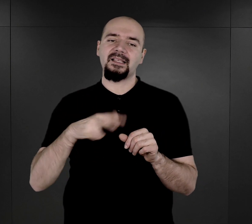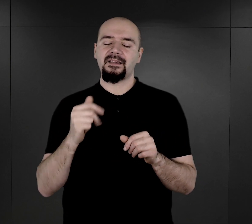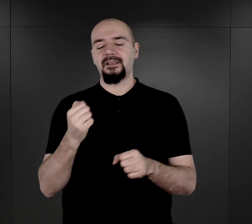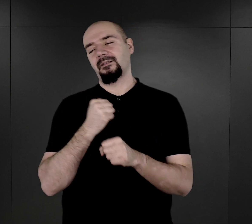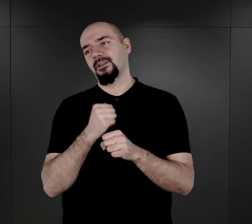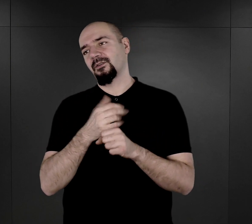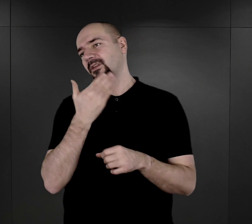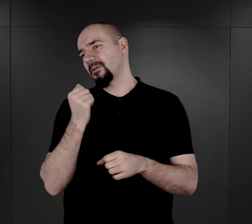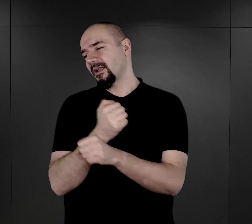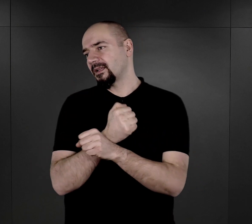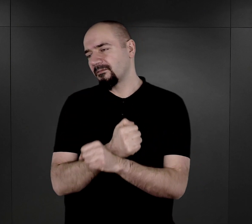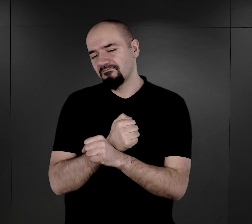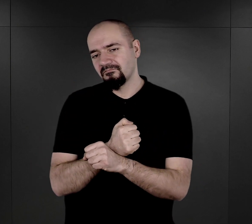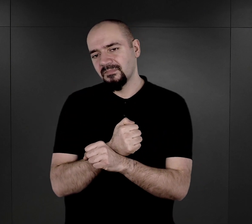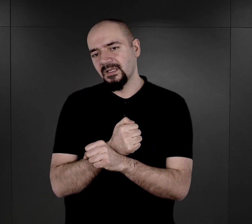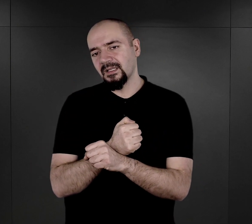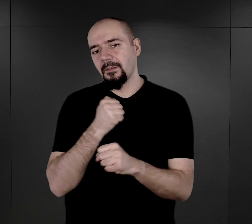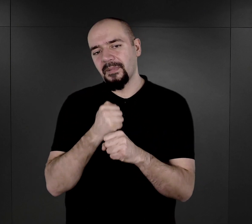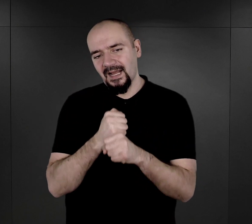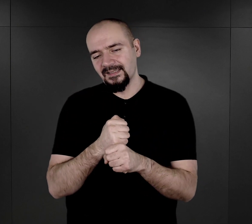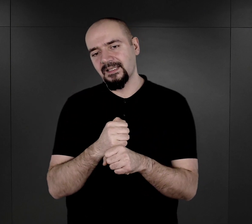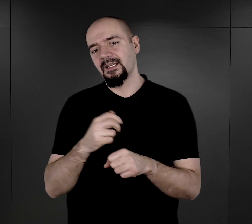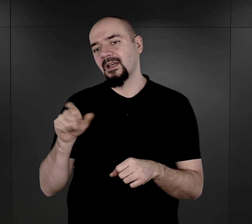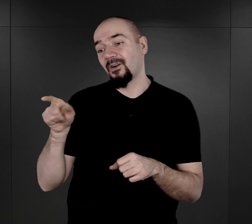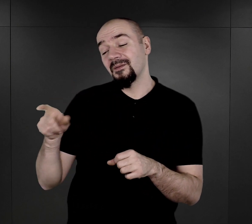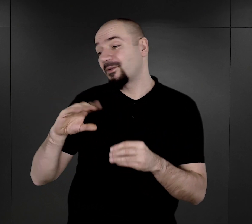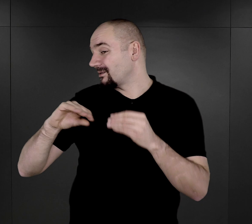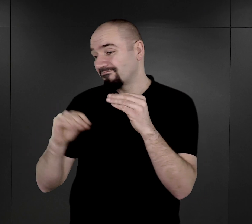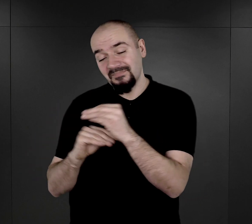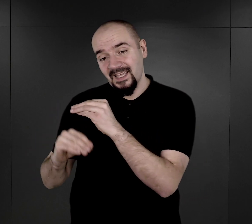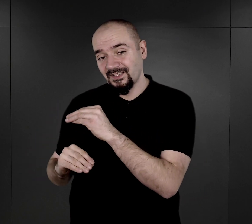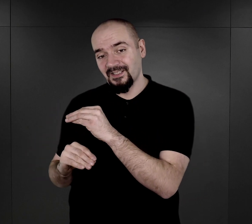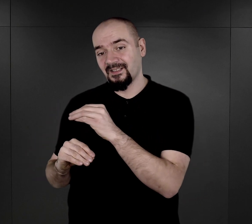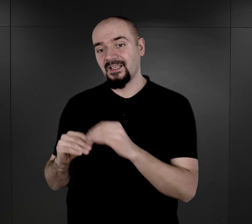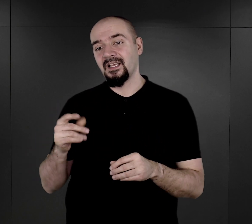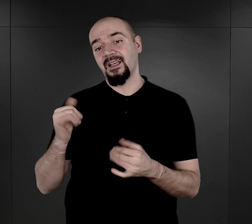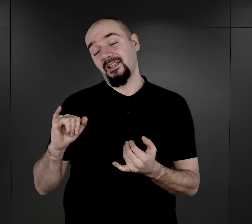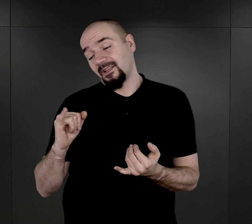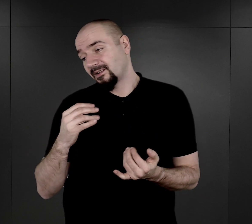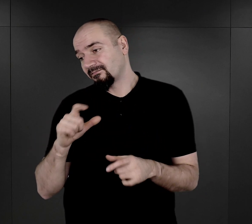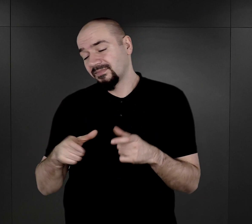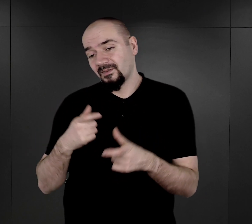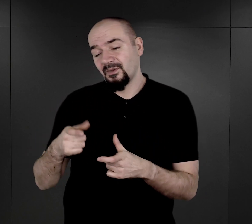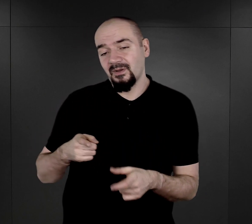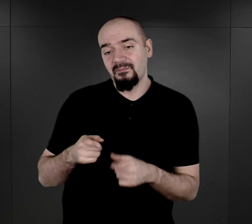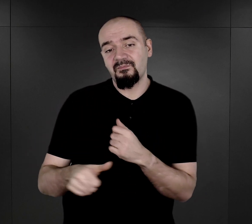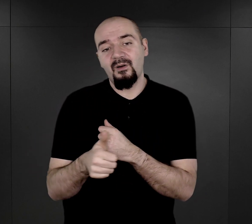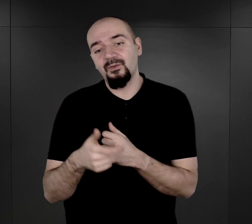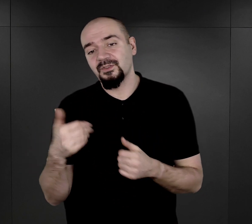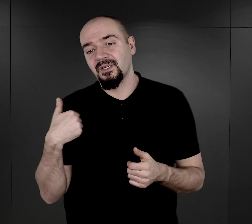stałych przydziałów do pracy, one były o wiele skromniejsze i powodowały, że po prostu zaczął panować